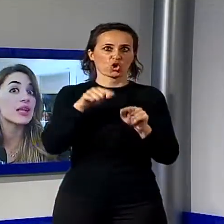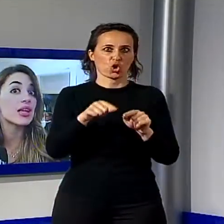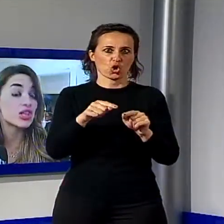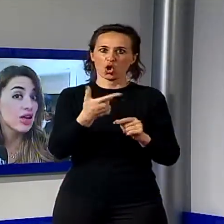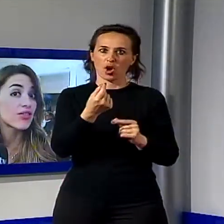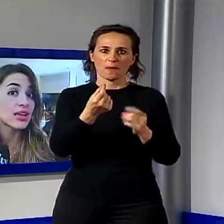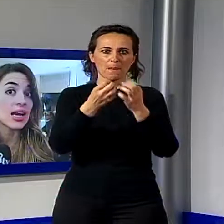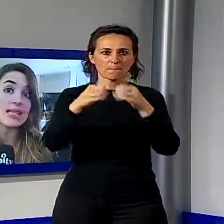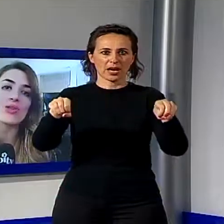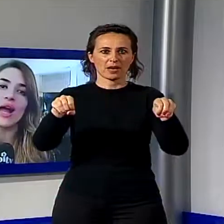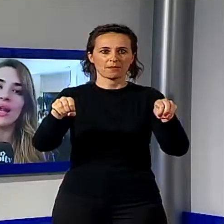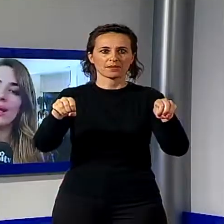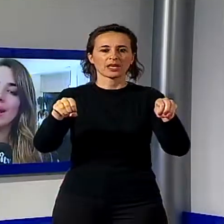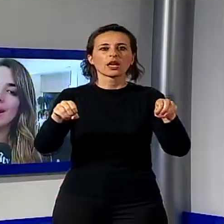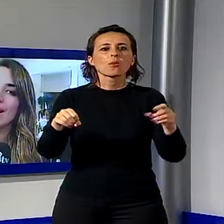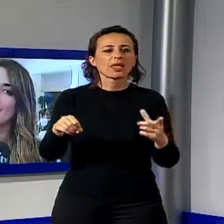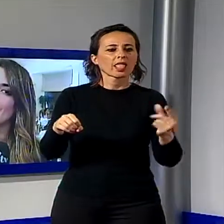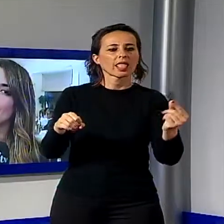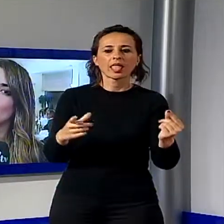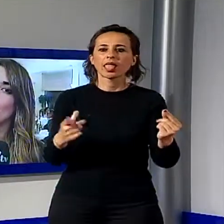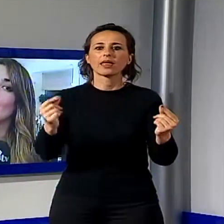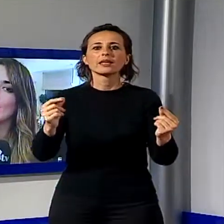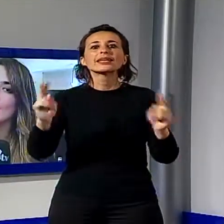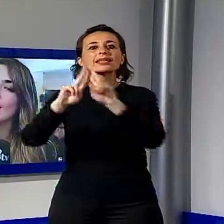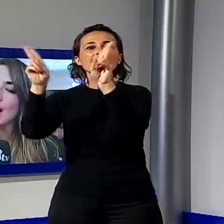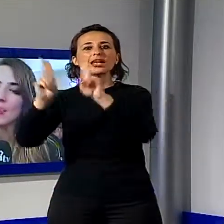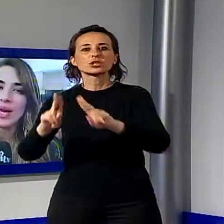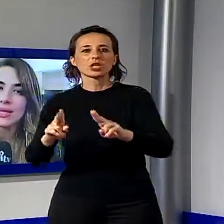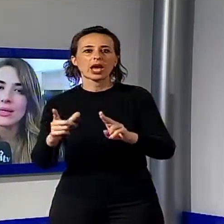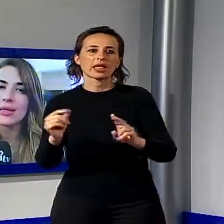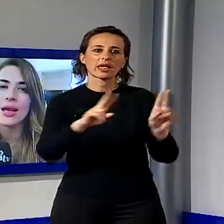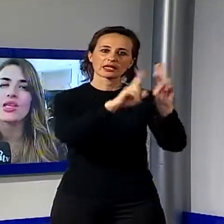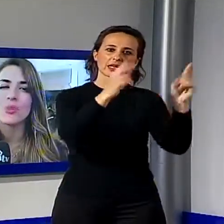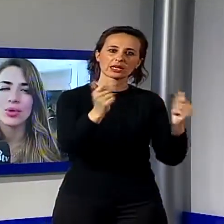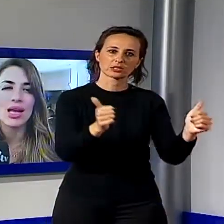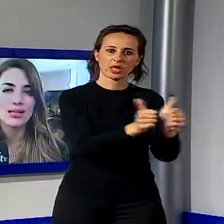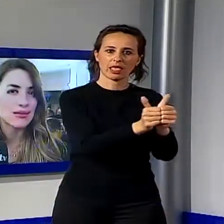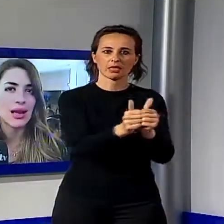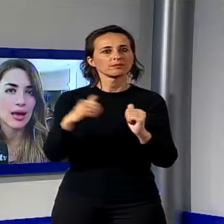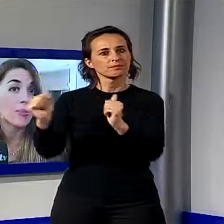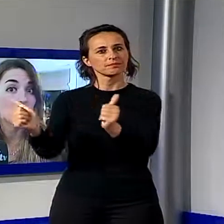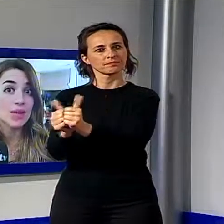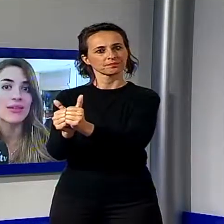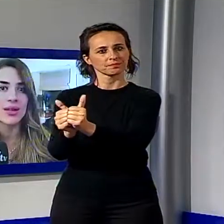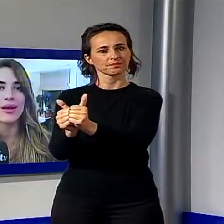a degli chef internazionali provenienti dai paesi dell'Expo, delle ambasciate del